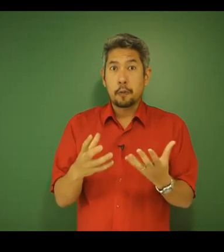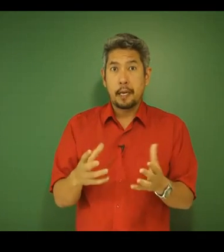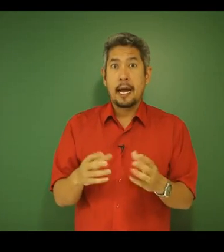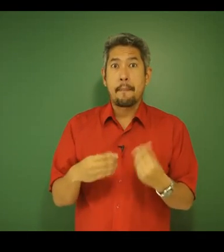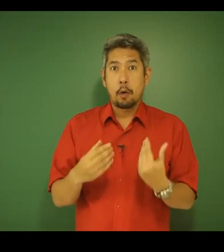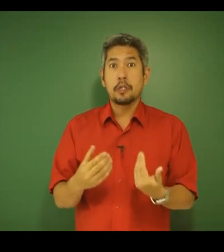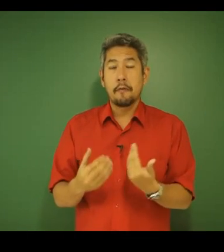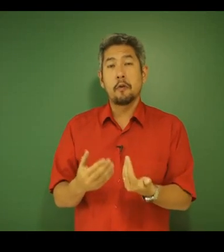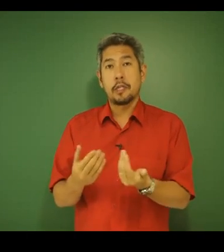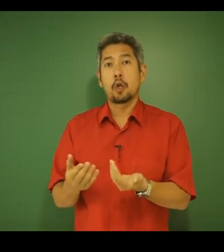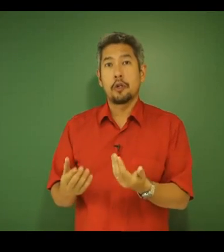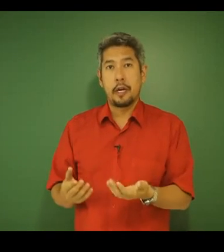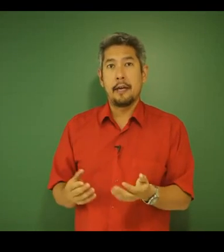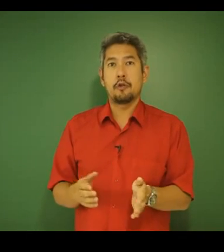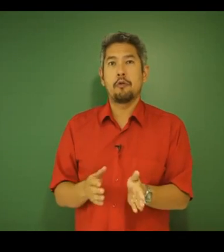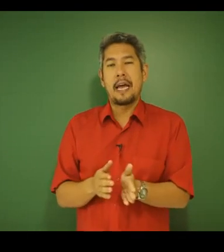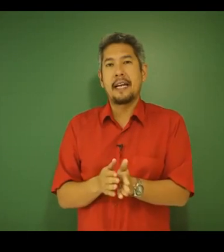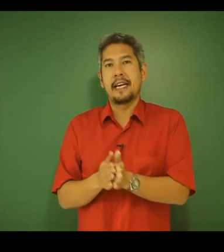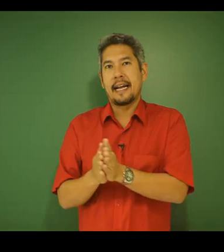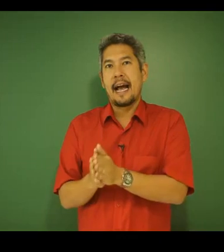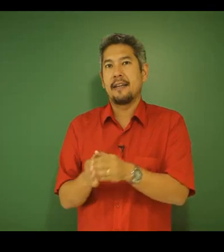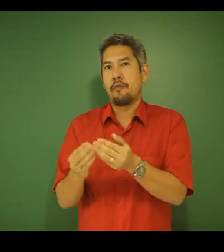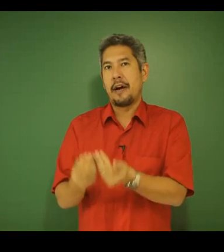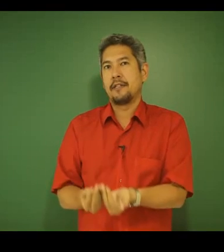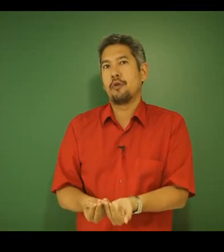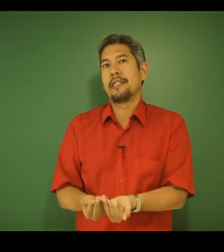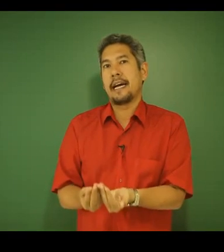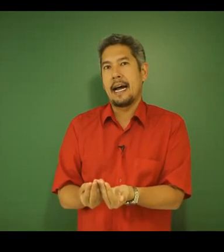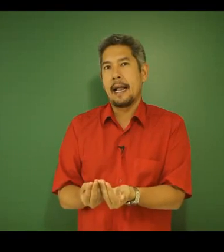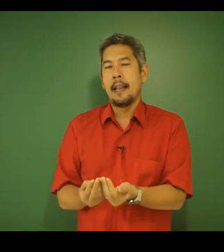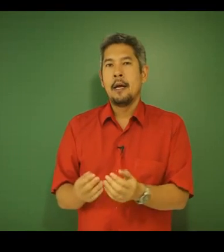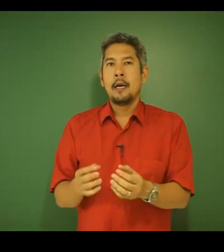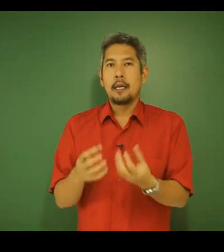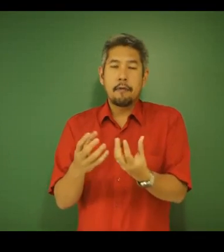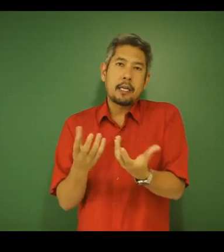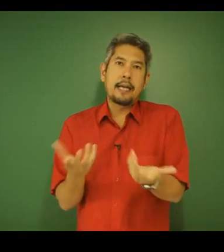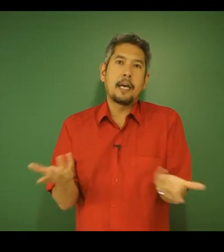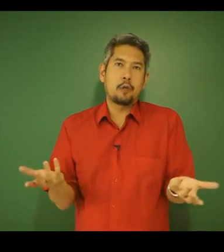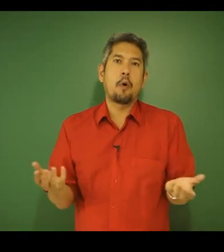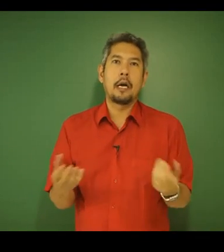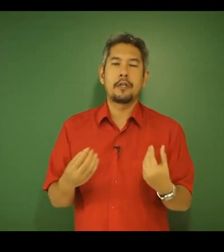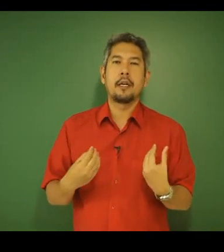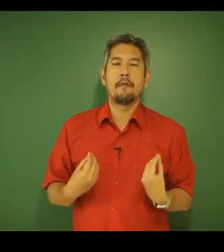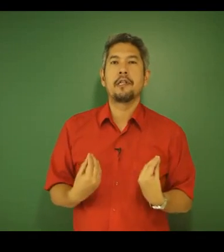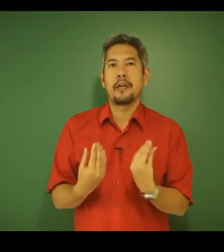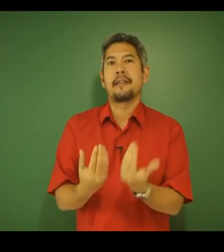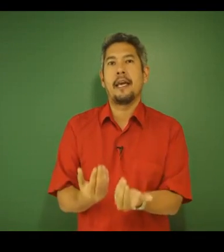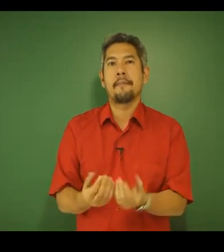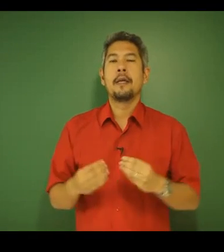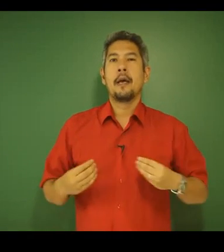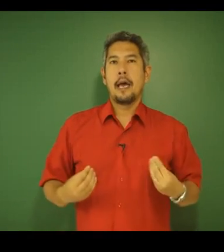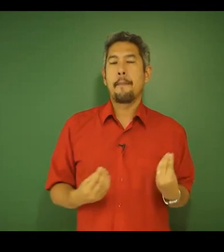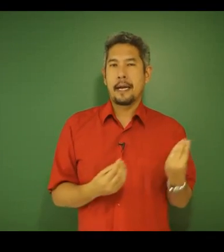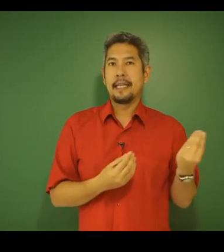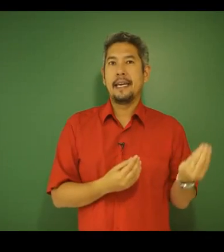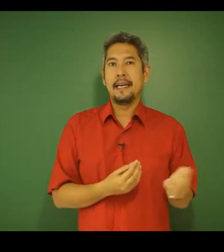explicar para onde que vão os hidrogênios do NADH e do FAD2H, que, na verdade, a resposta, você já tem, é para a cadeia